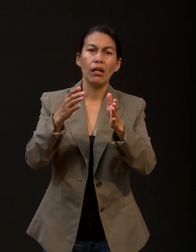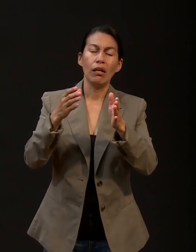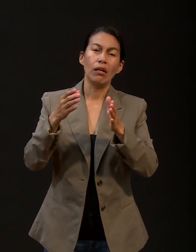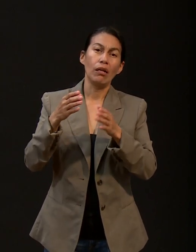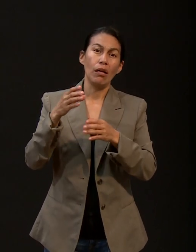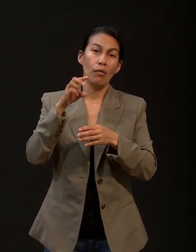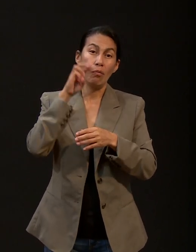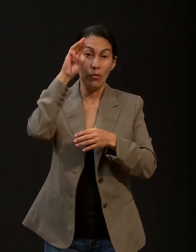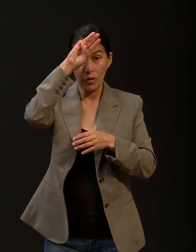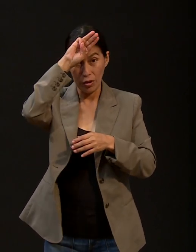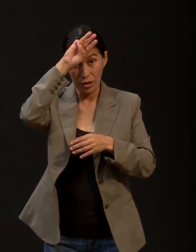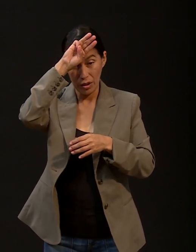-Montemorelos.